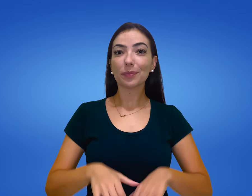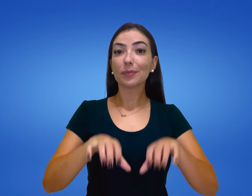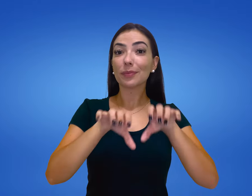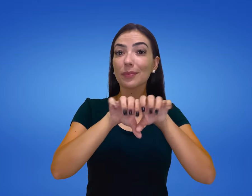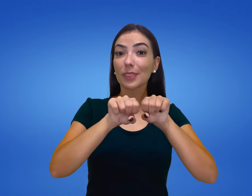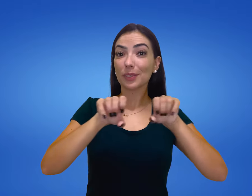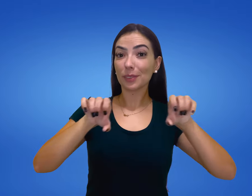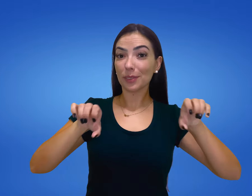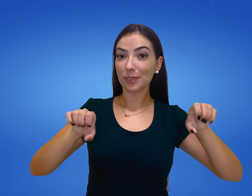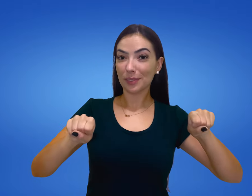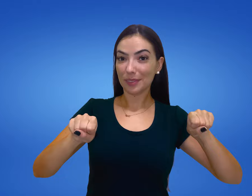Linguiça